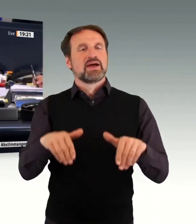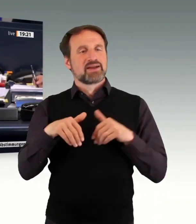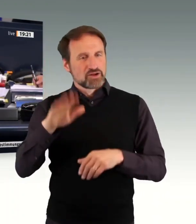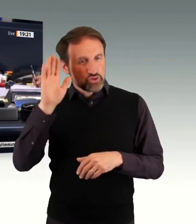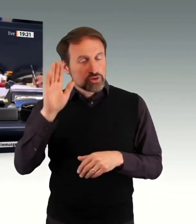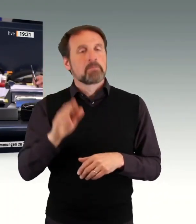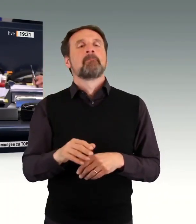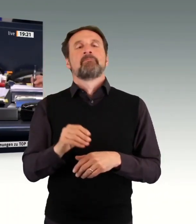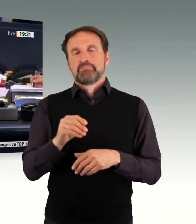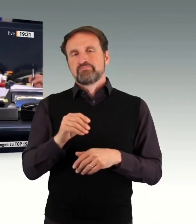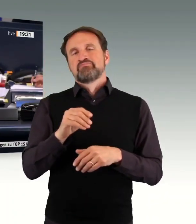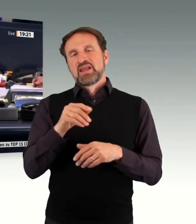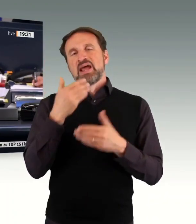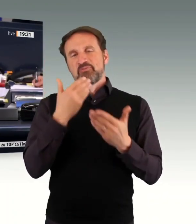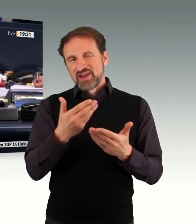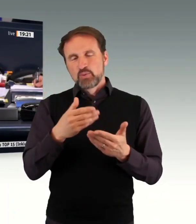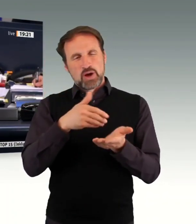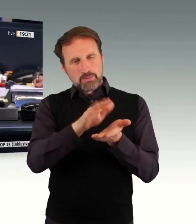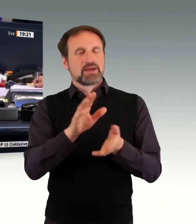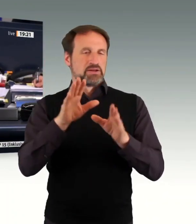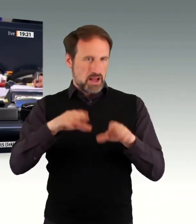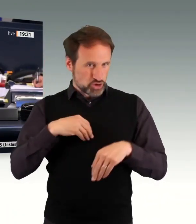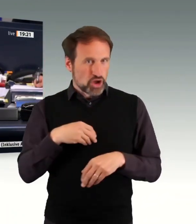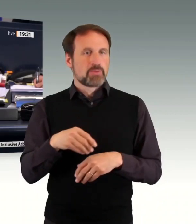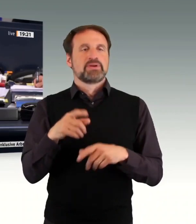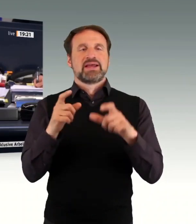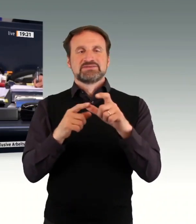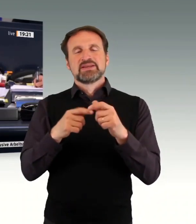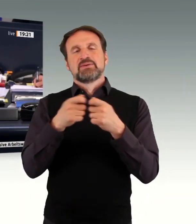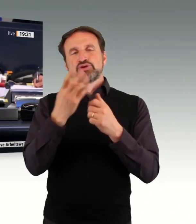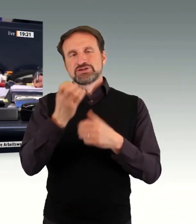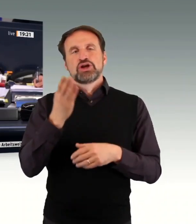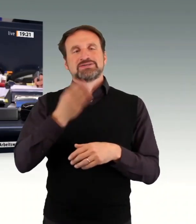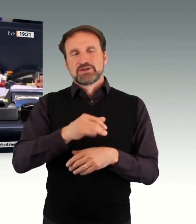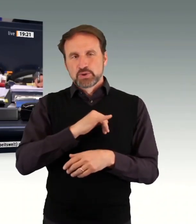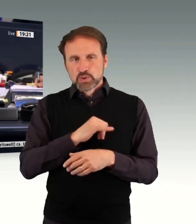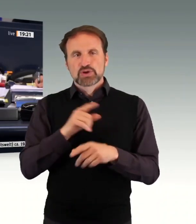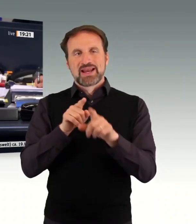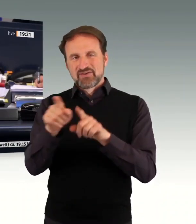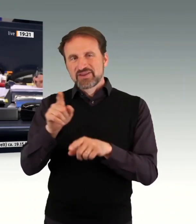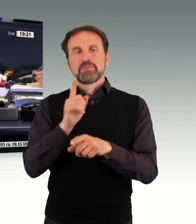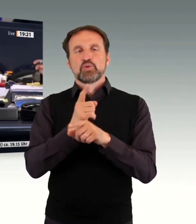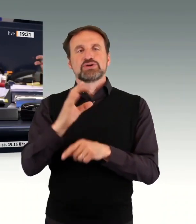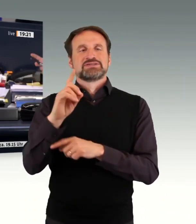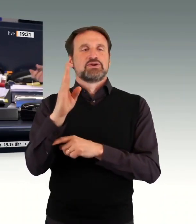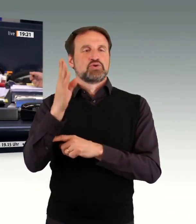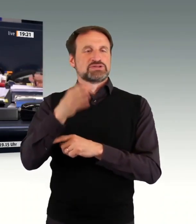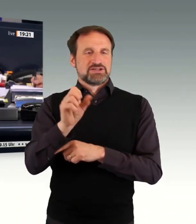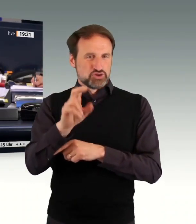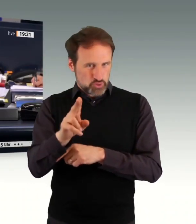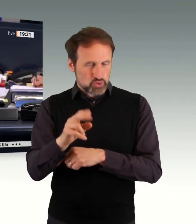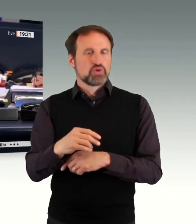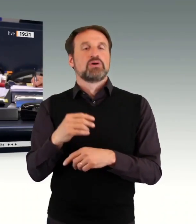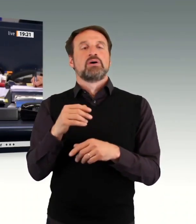FDP, CDU, CSU. Dagegen war die Fraktion Die Linke. Die AfD hat sich enthalten. Ich rufe jetzt auf Tagesordnungspunkt Nummer